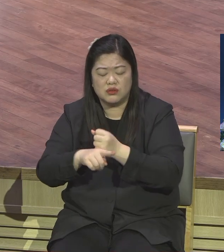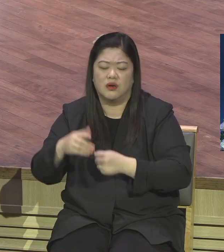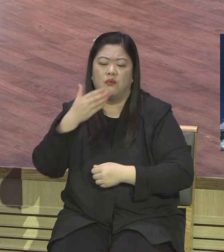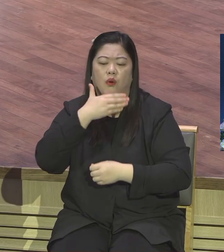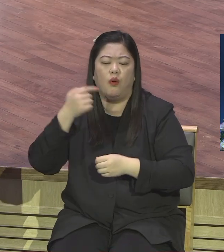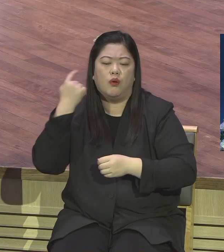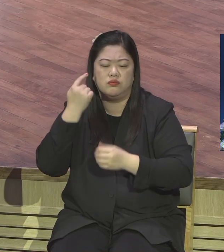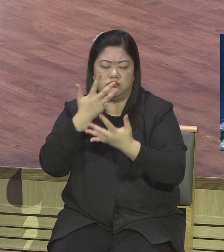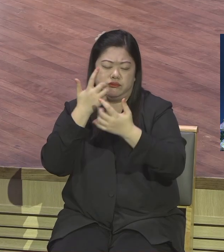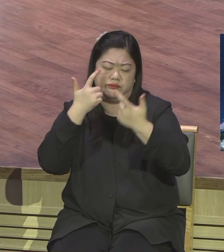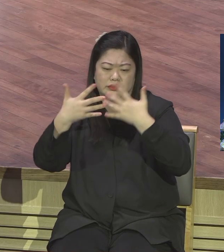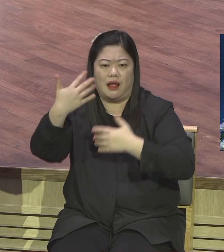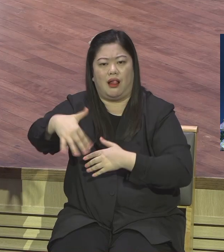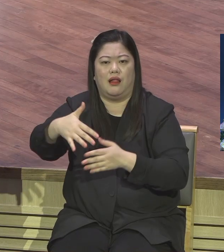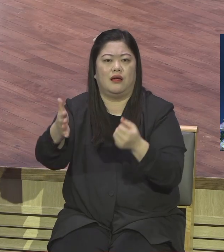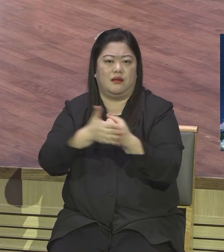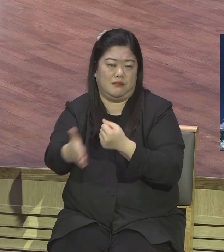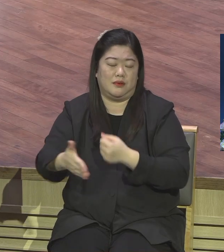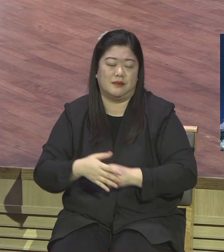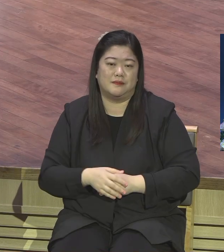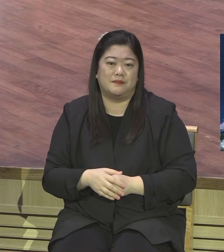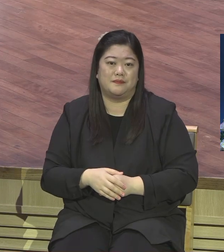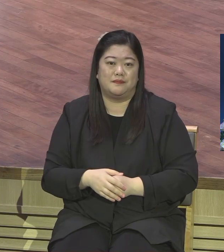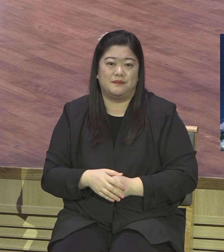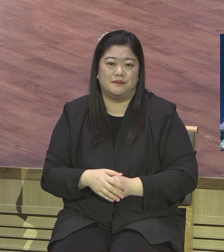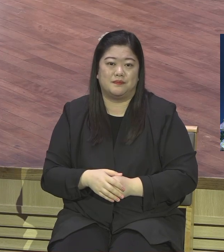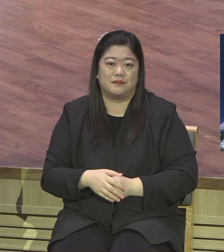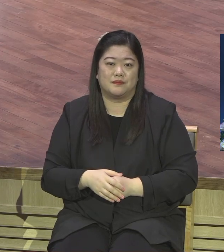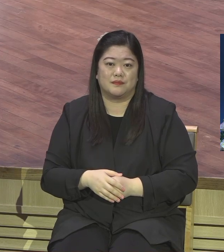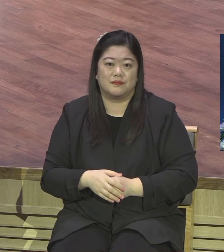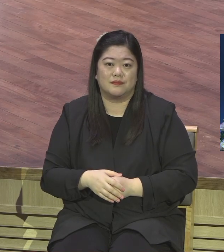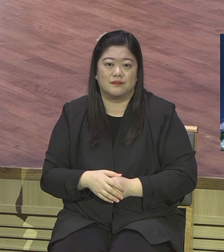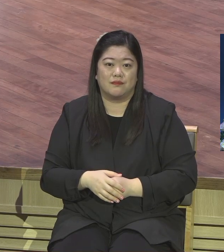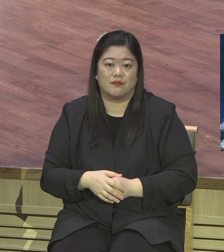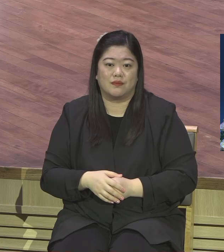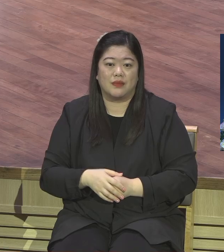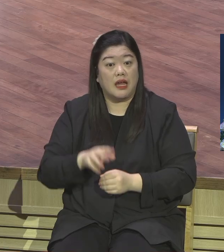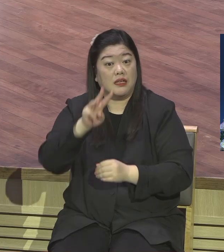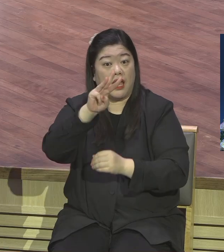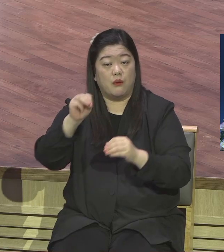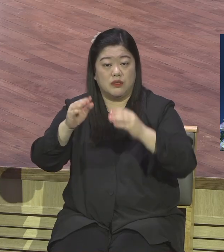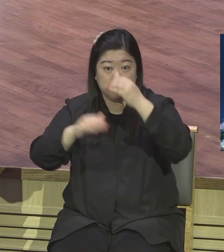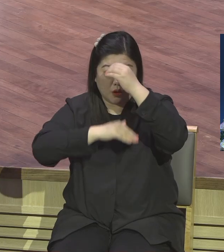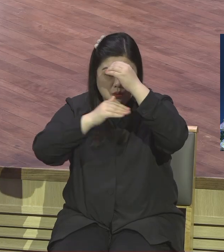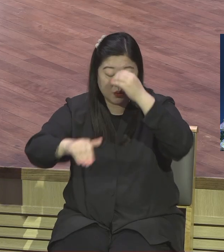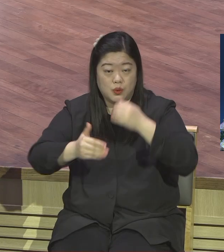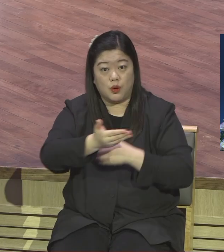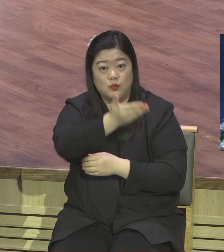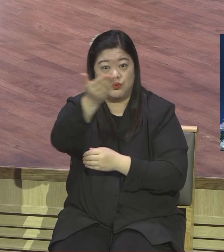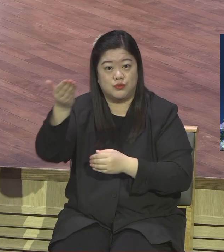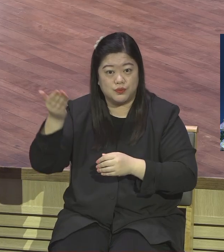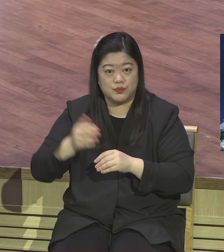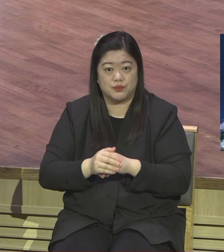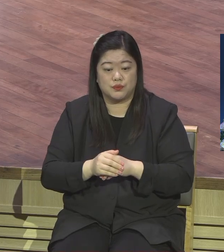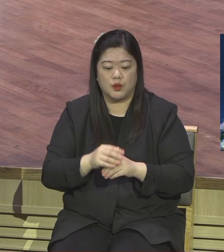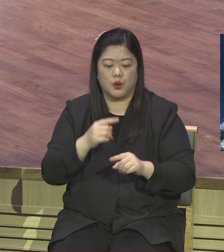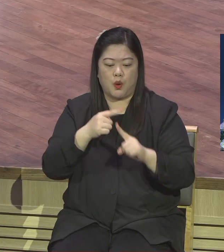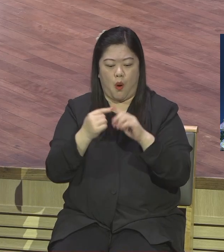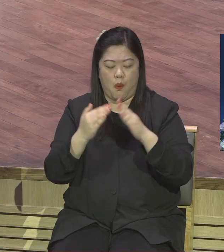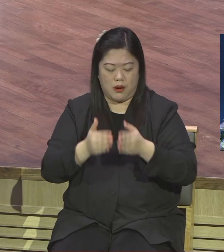창립 33주를 맞이해서 우리 영계의 모든 성도들은 반석 위에 세운 교회가 어떤 교회인지